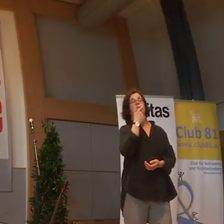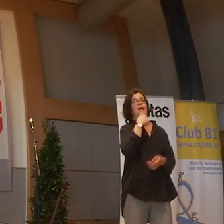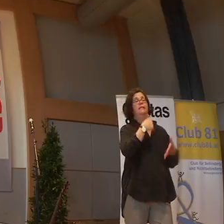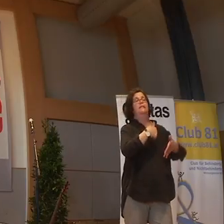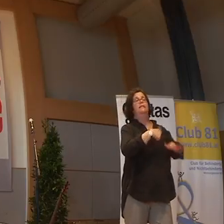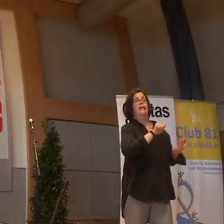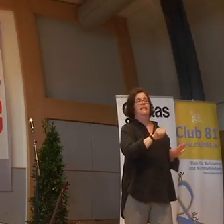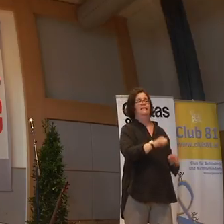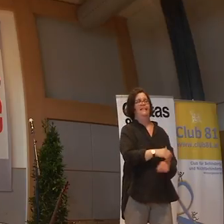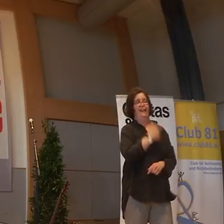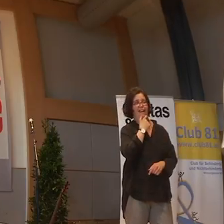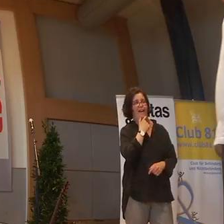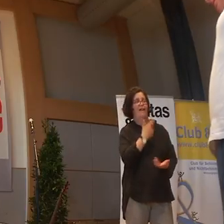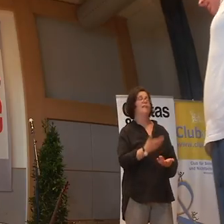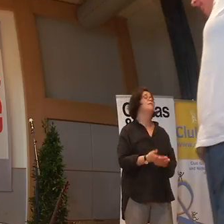ganz früher,